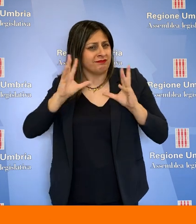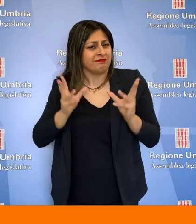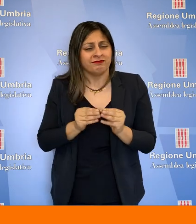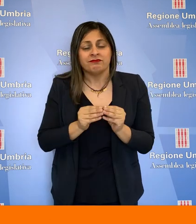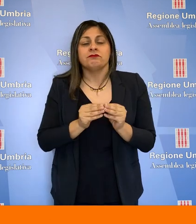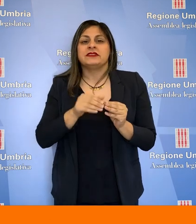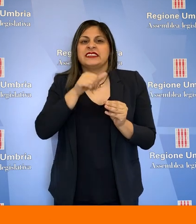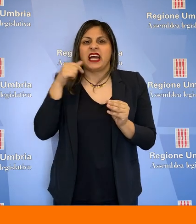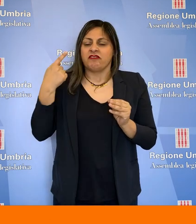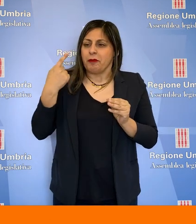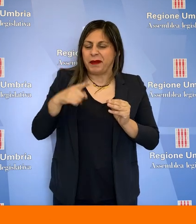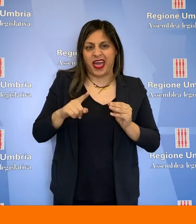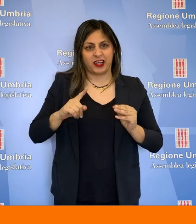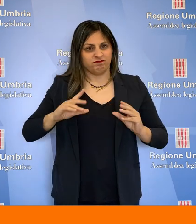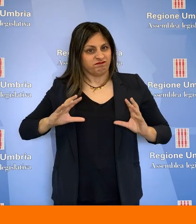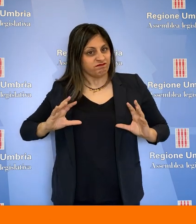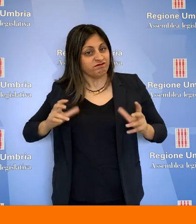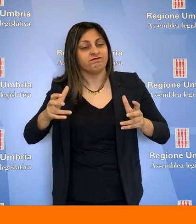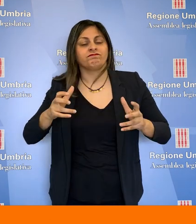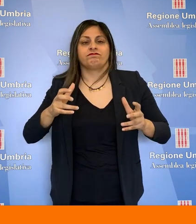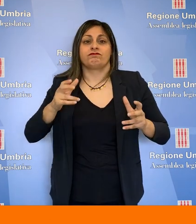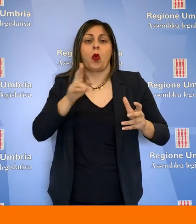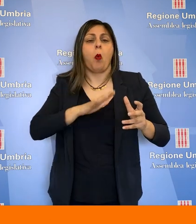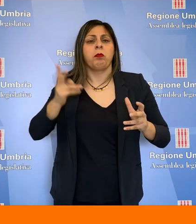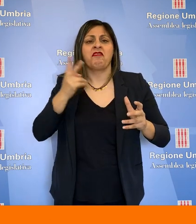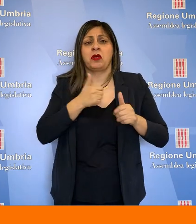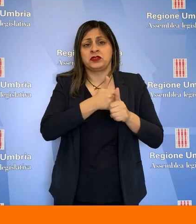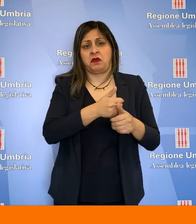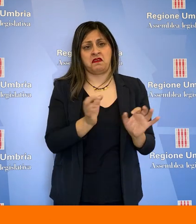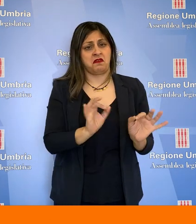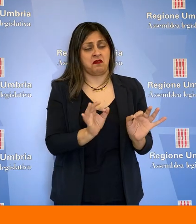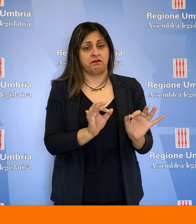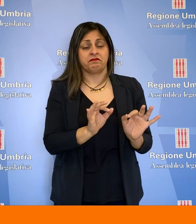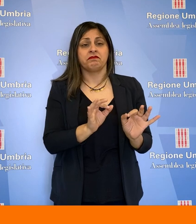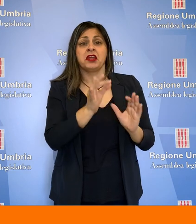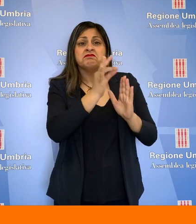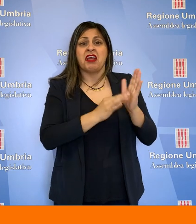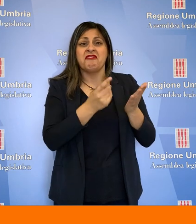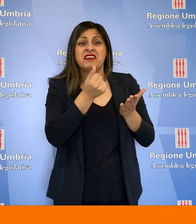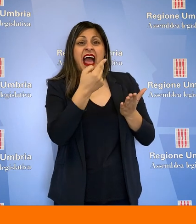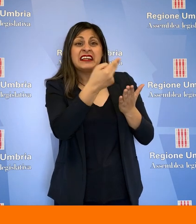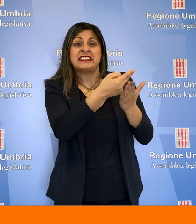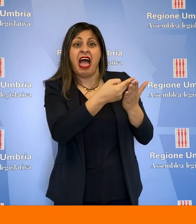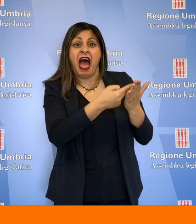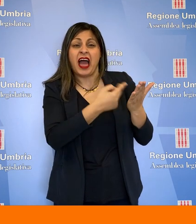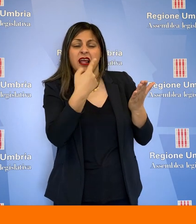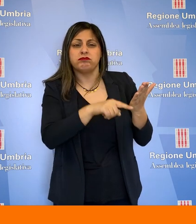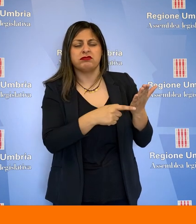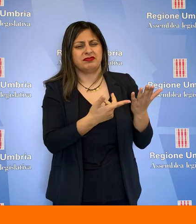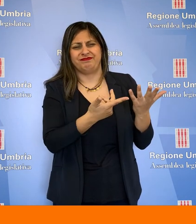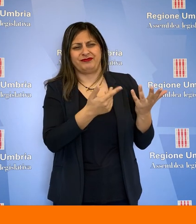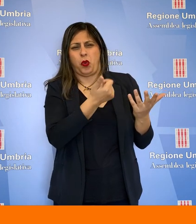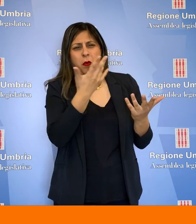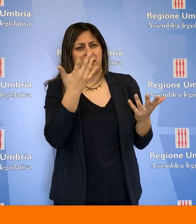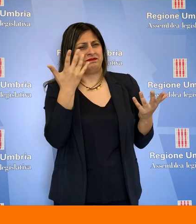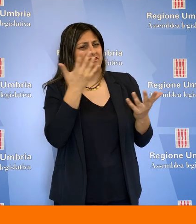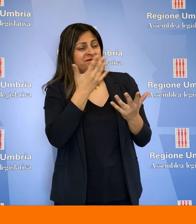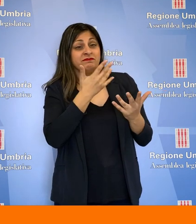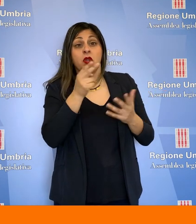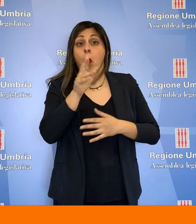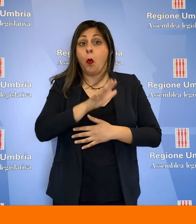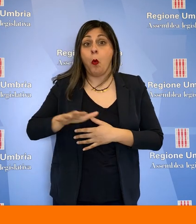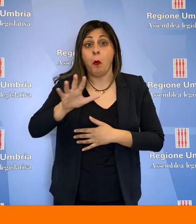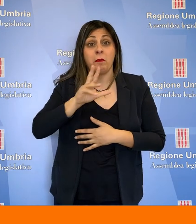tutte direttrici per la ripresa e la resilienza che l'Umbria non ha seguito, i presupposti finanziari che vengono citati sono